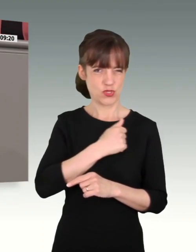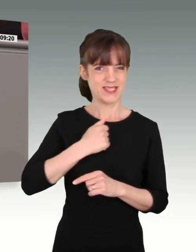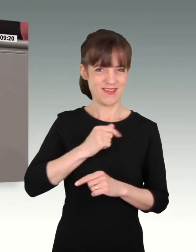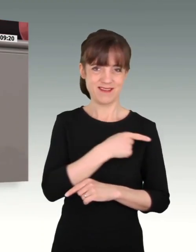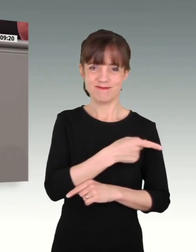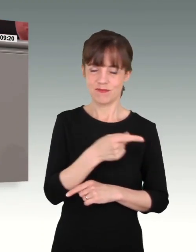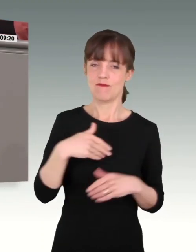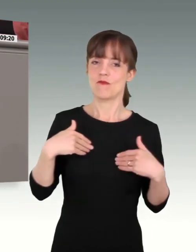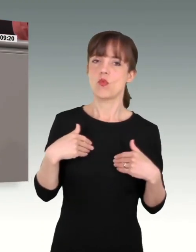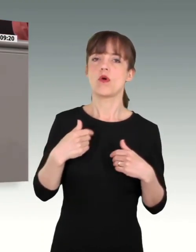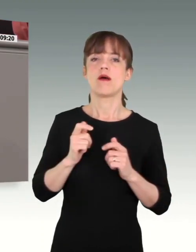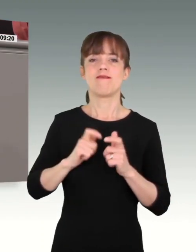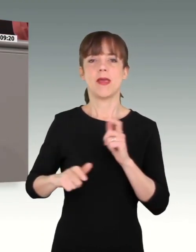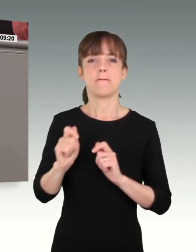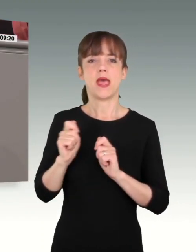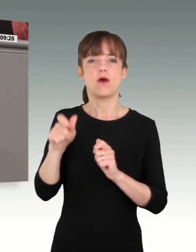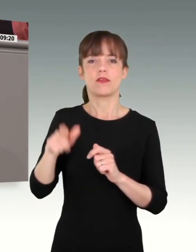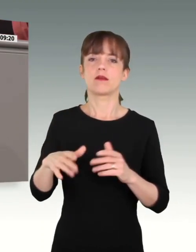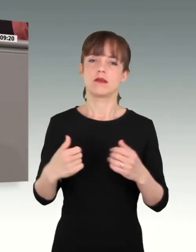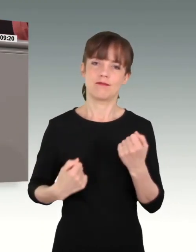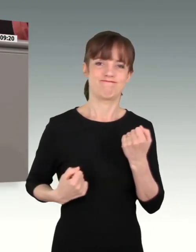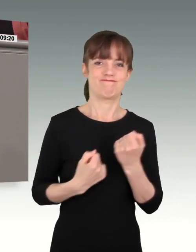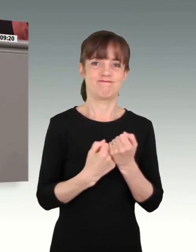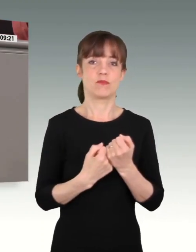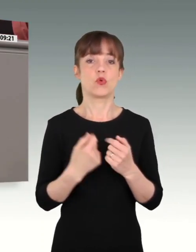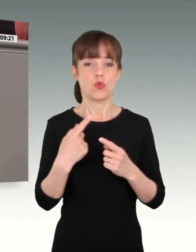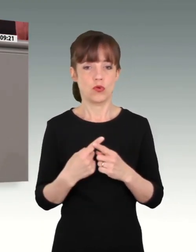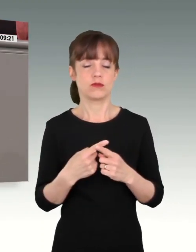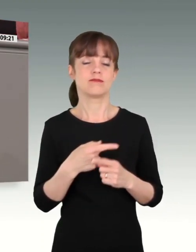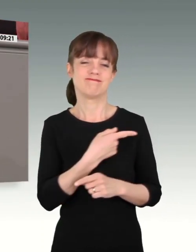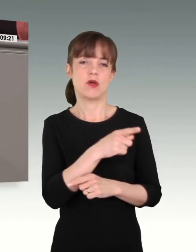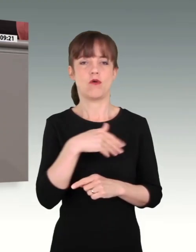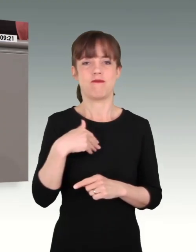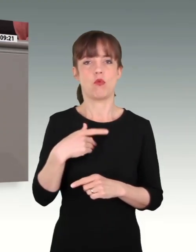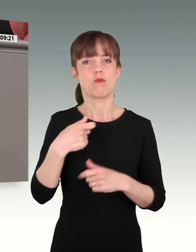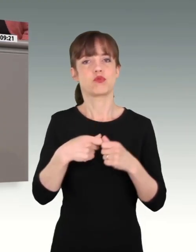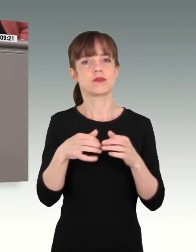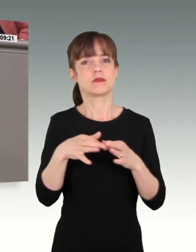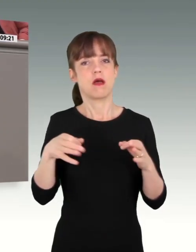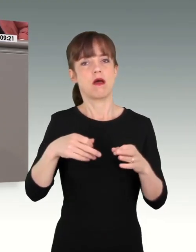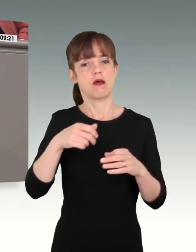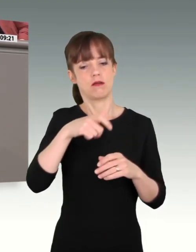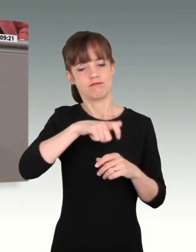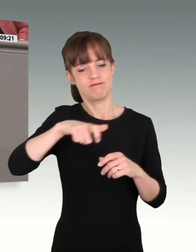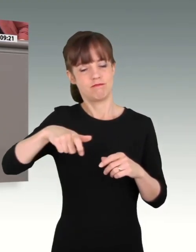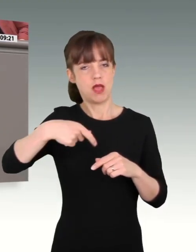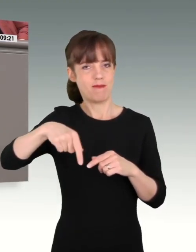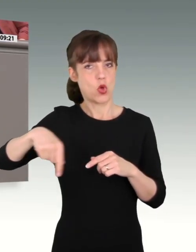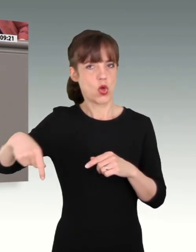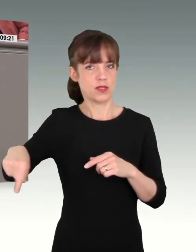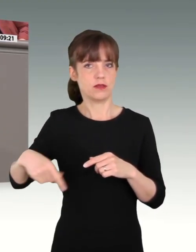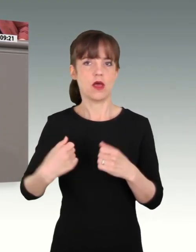zu wissen. Sie sind aber auch froh, Abgeordnete des Bundestages an ihrer Seite zu wissen, die bereit sind, ihrer